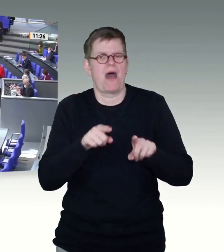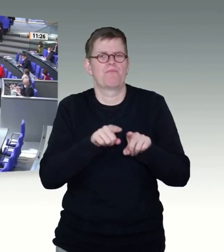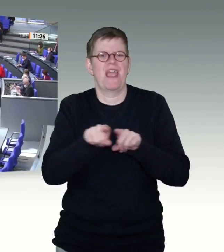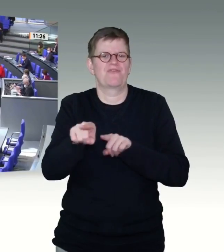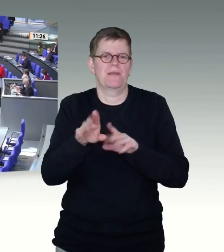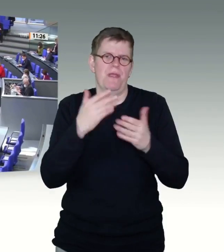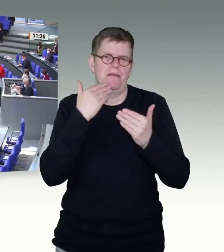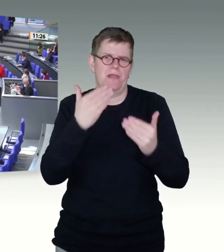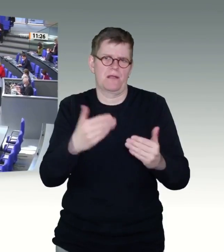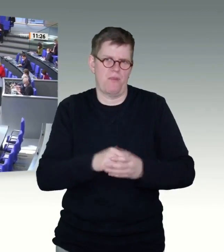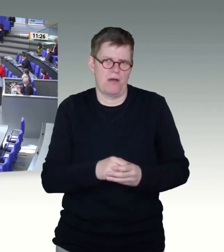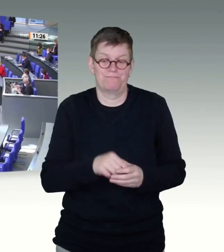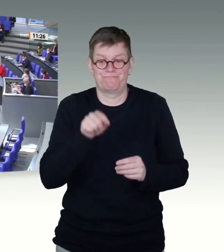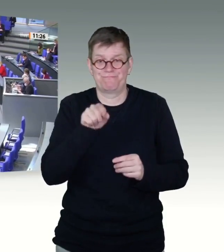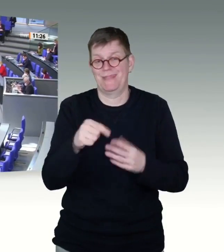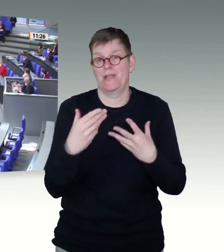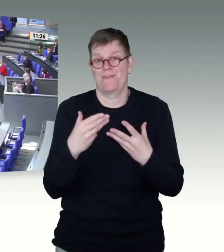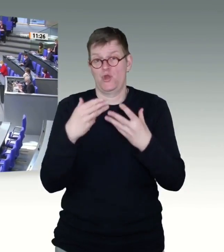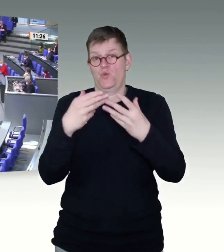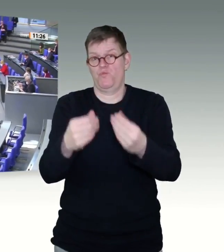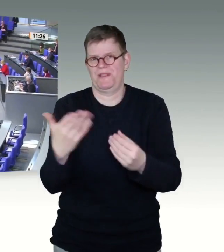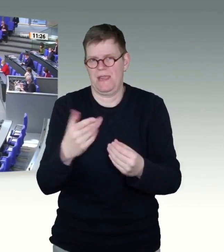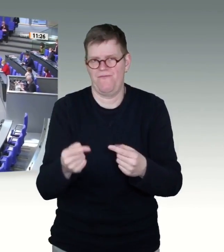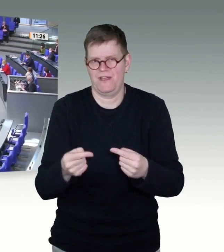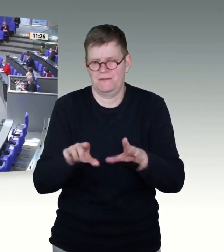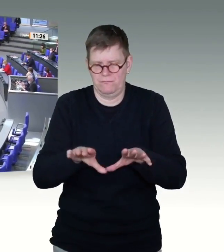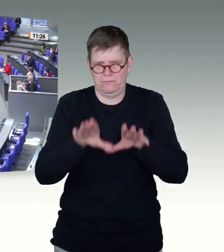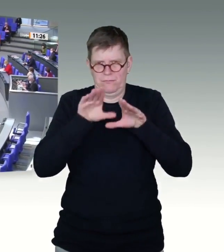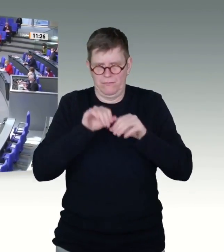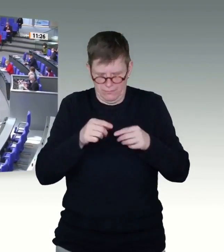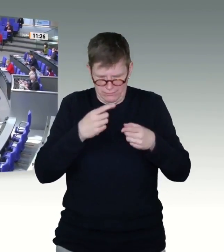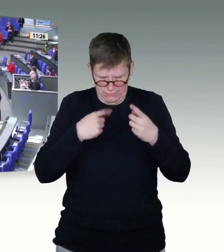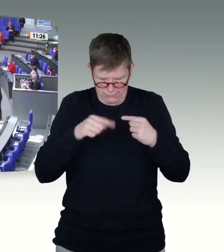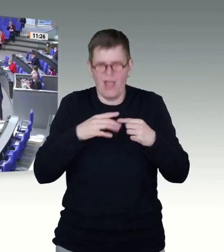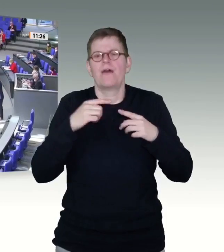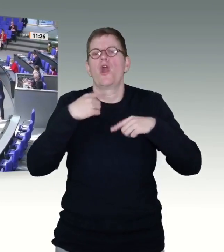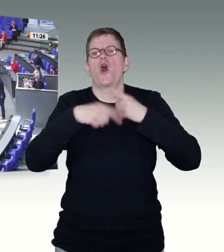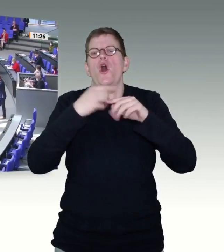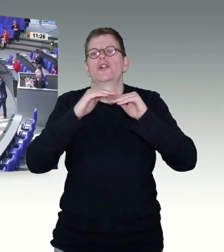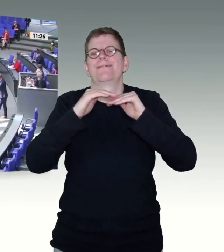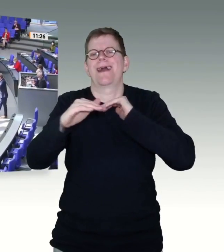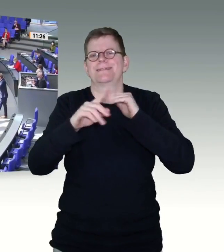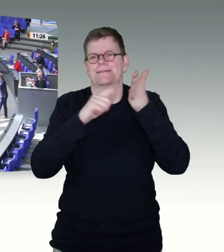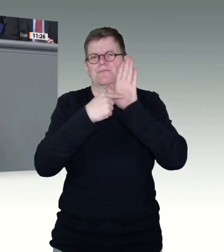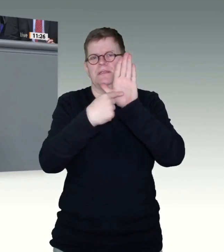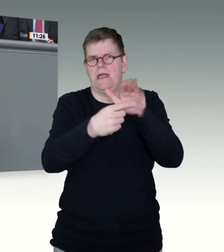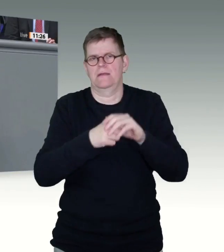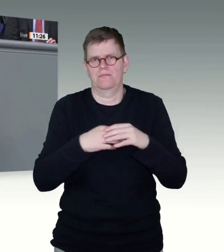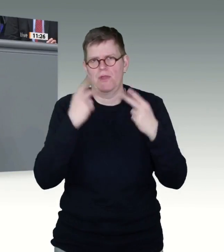Länder in der Pandemiebekämpfung in den Mittelpunkt stellt. Ich habe in den letzten Wochen das eine oder